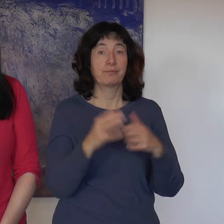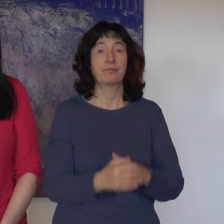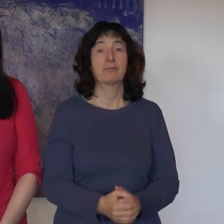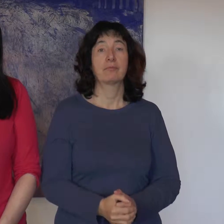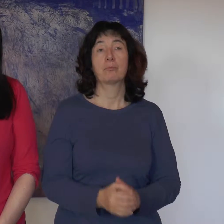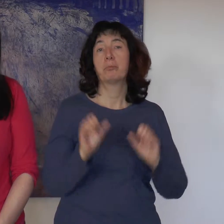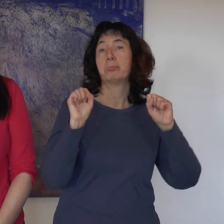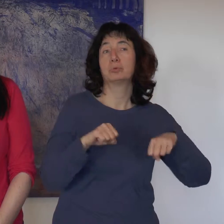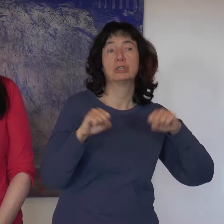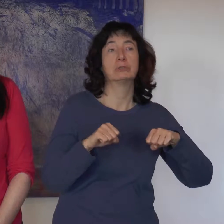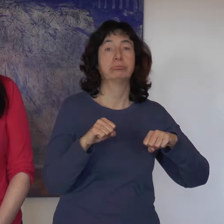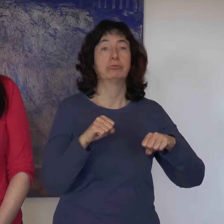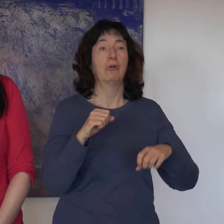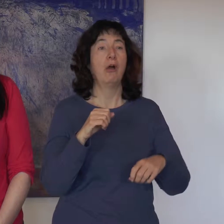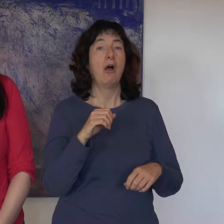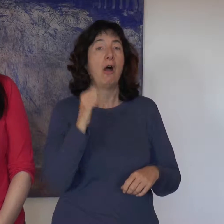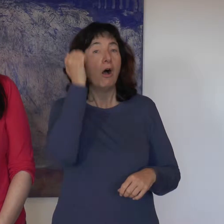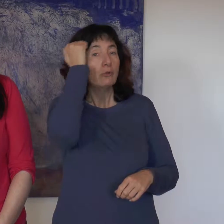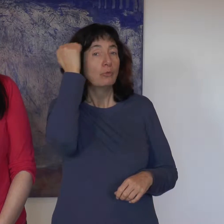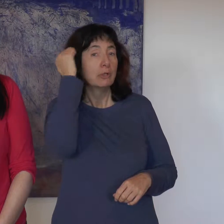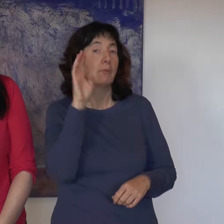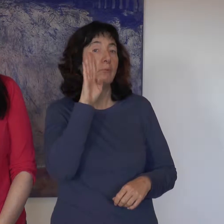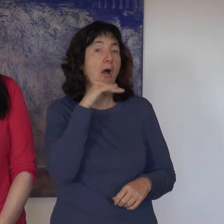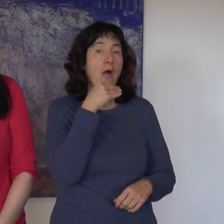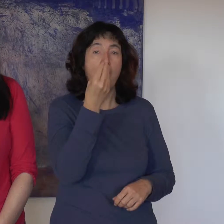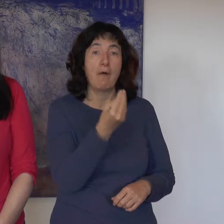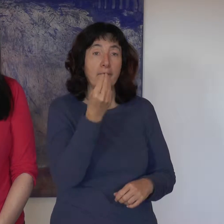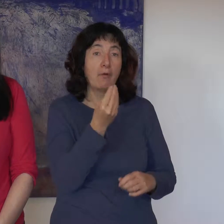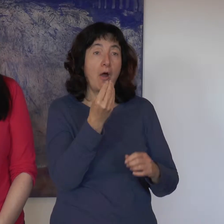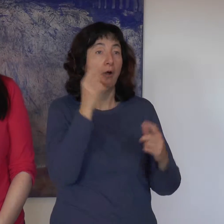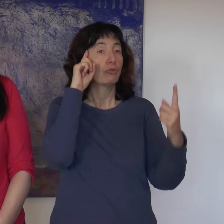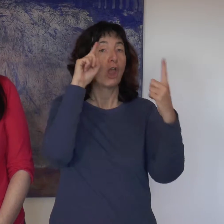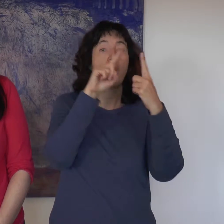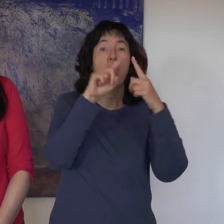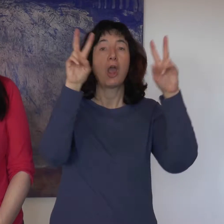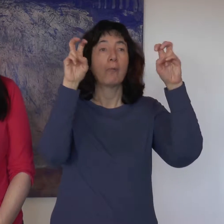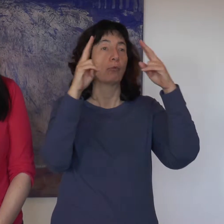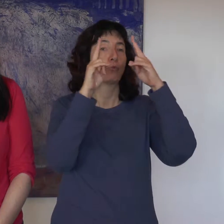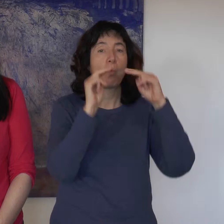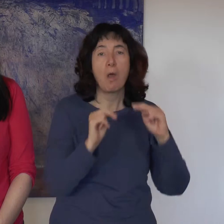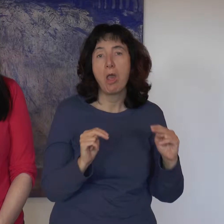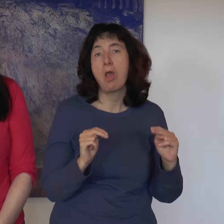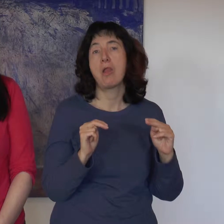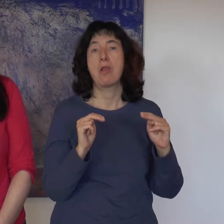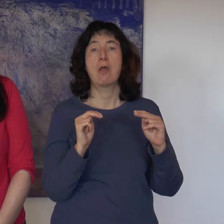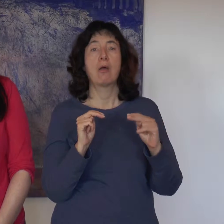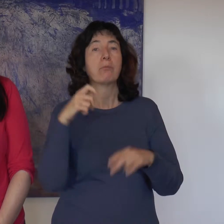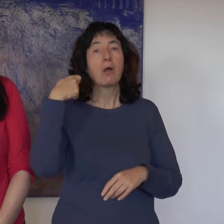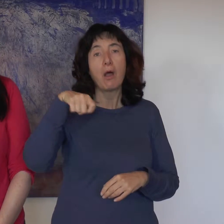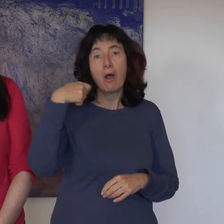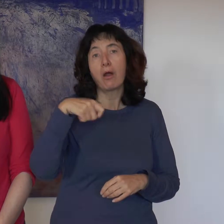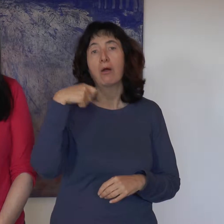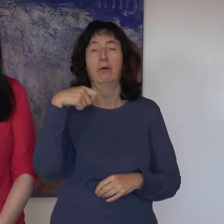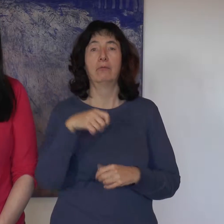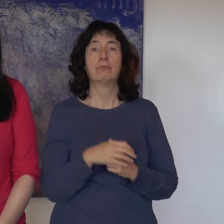Cela peut être un atelier par enfant thématique, par exemple sur Noël, sur Pâques